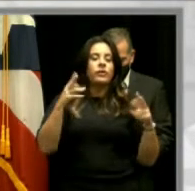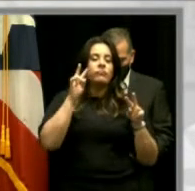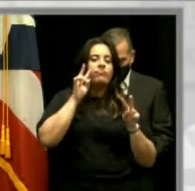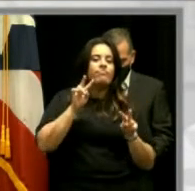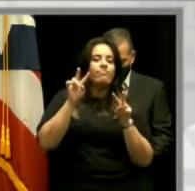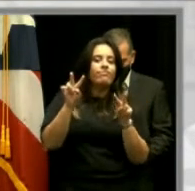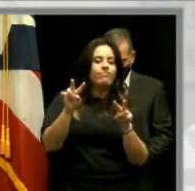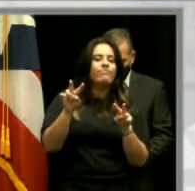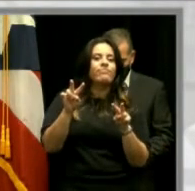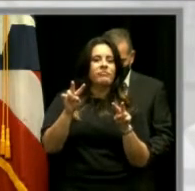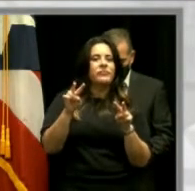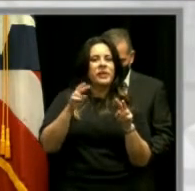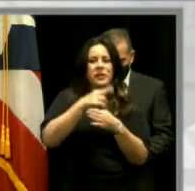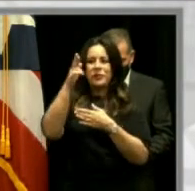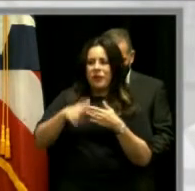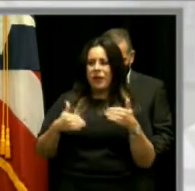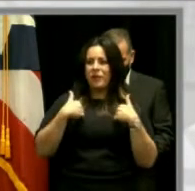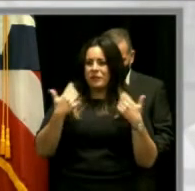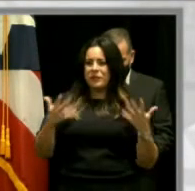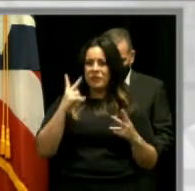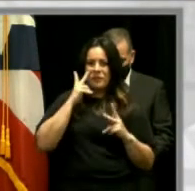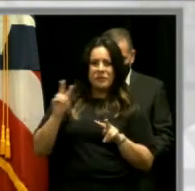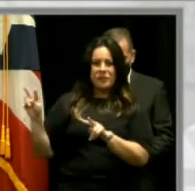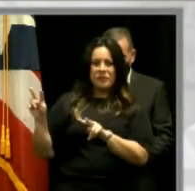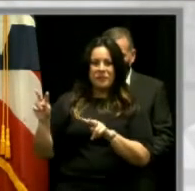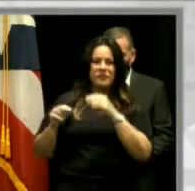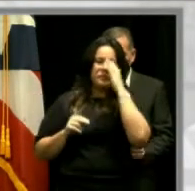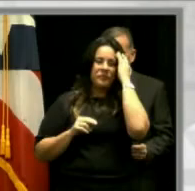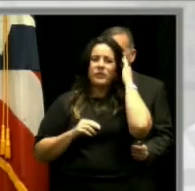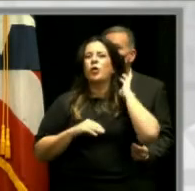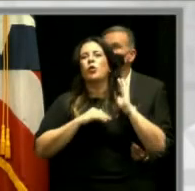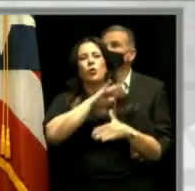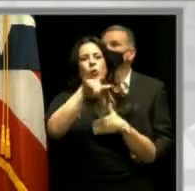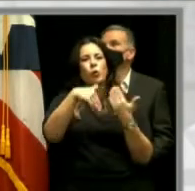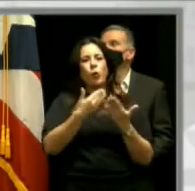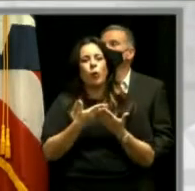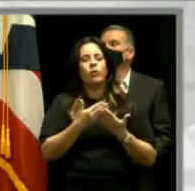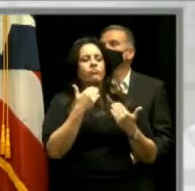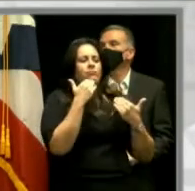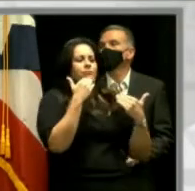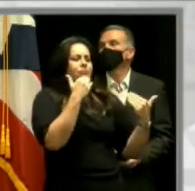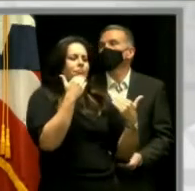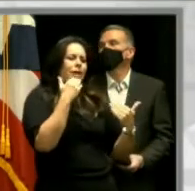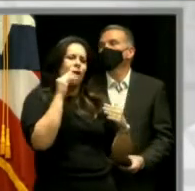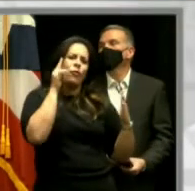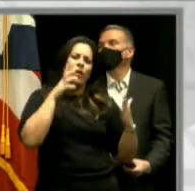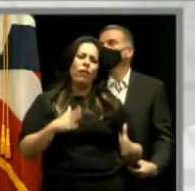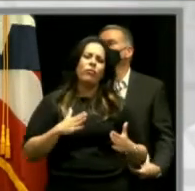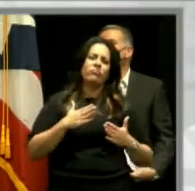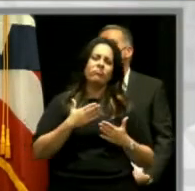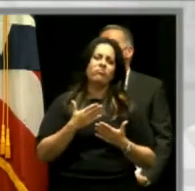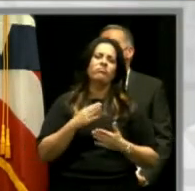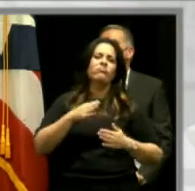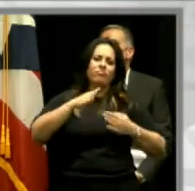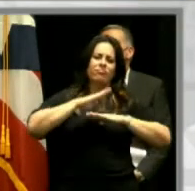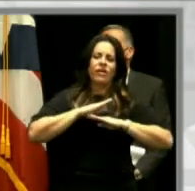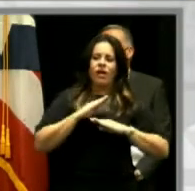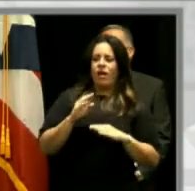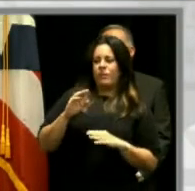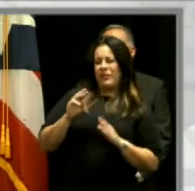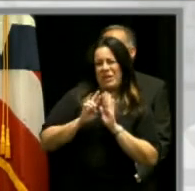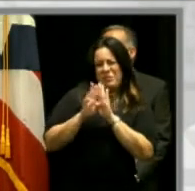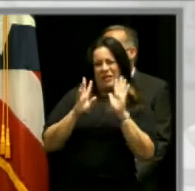se ven y están dando frutos, como podemos ver ahí. Todo esto, ¿verdad?, se los quiero agradecer al gobernador, muy agradecido, nuestra comisionada,